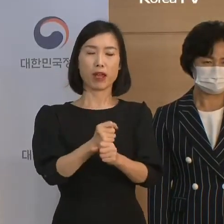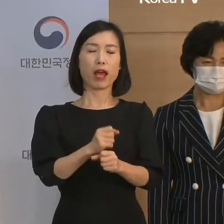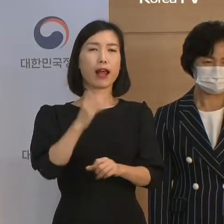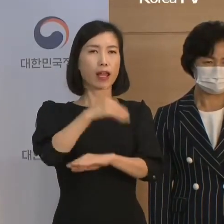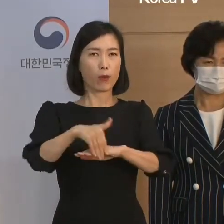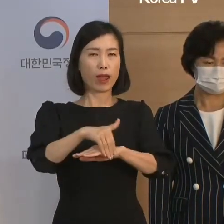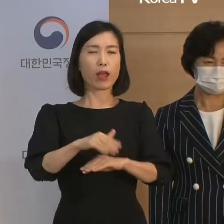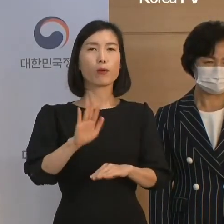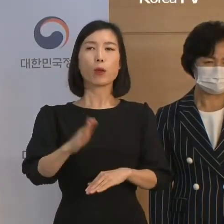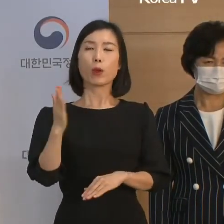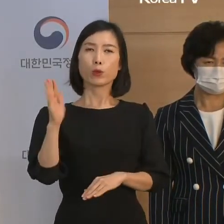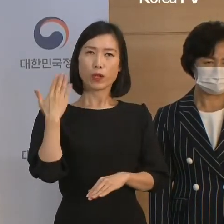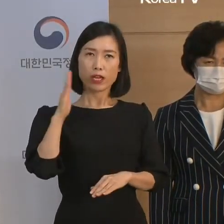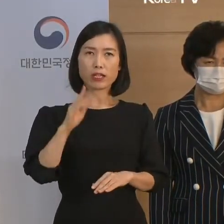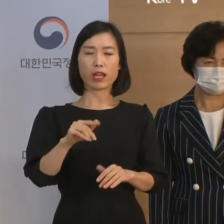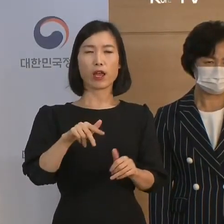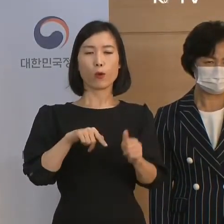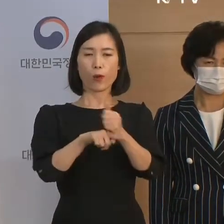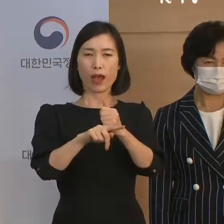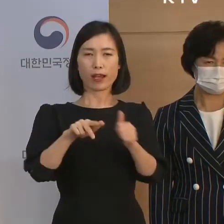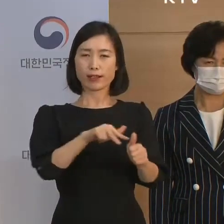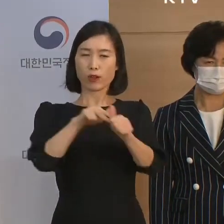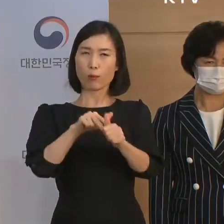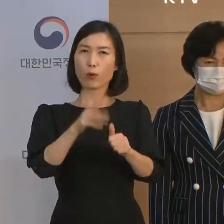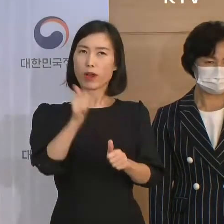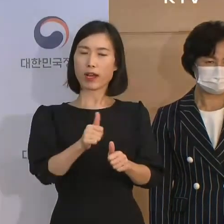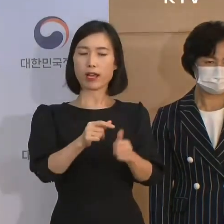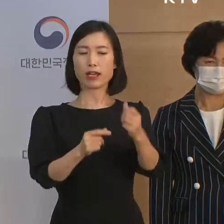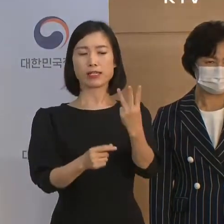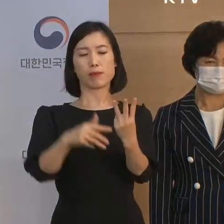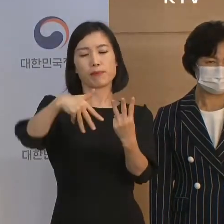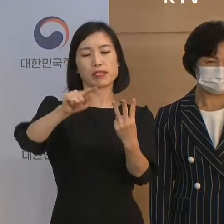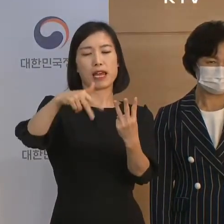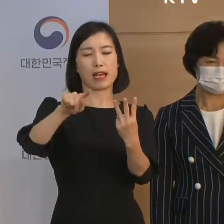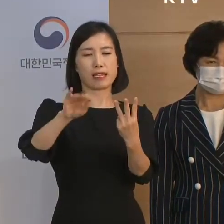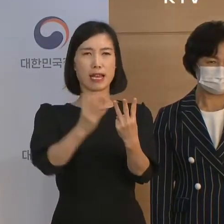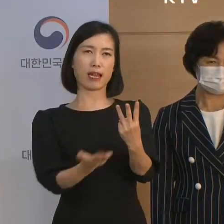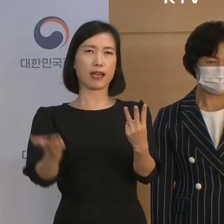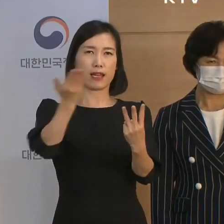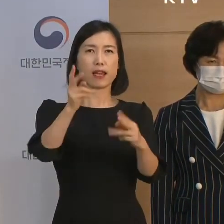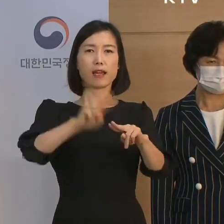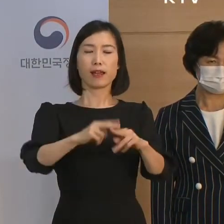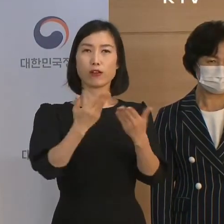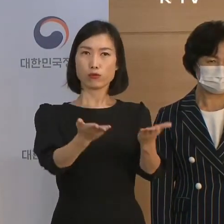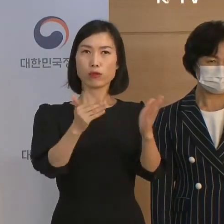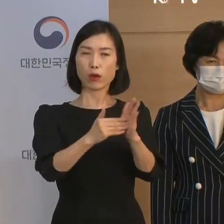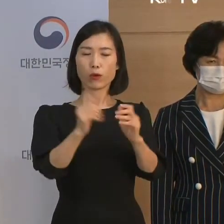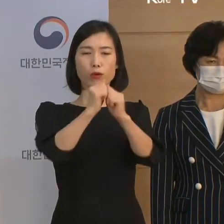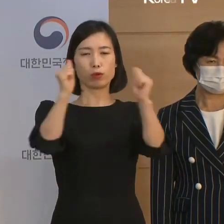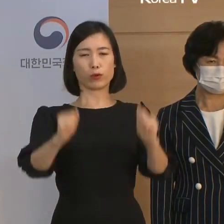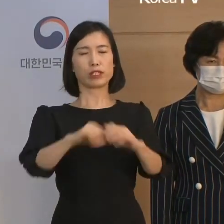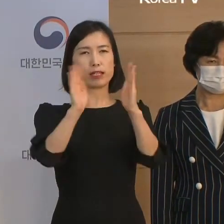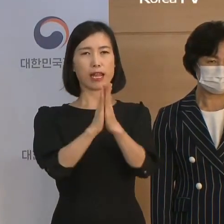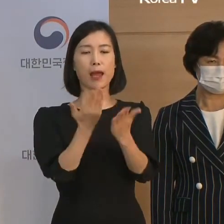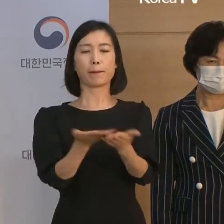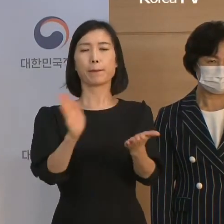과학정보본부장을 3차장으로 승격했고, 그 조직을 개편했습니다.